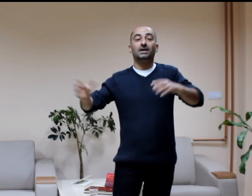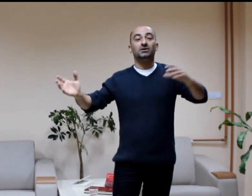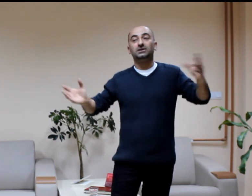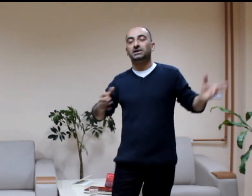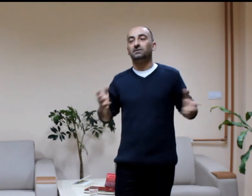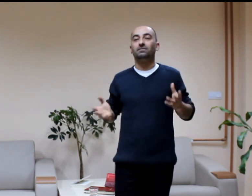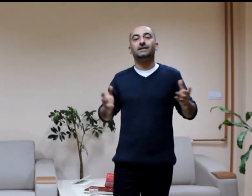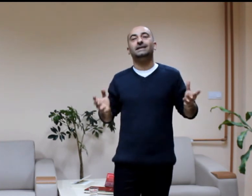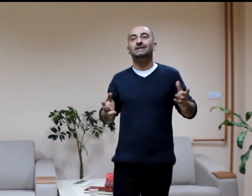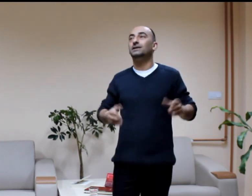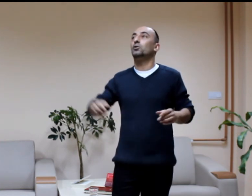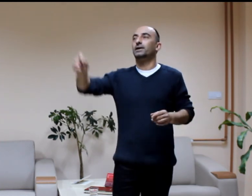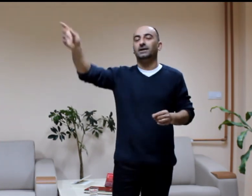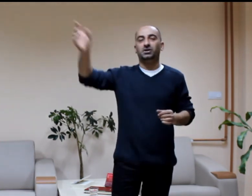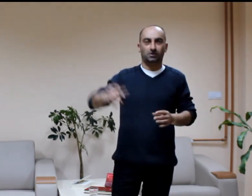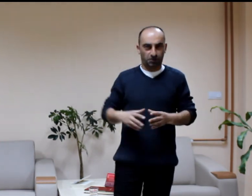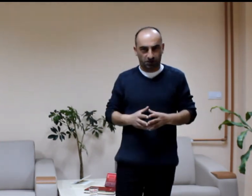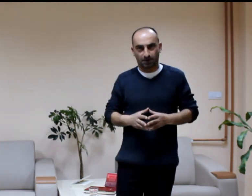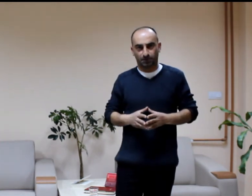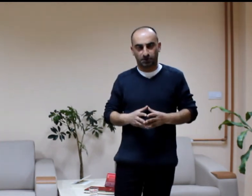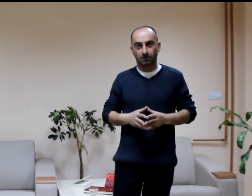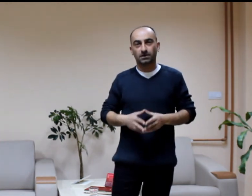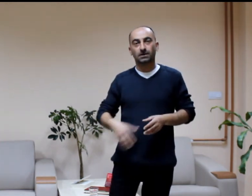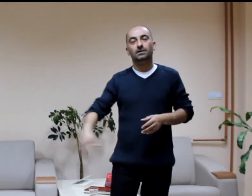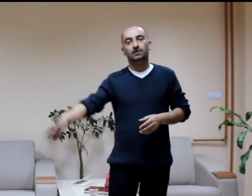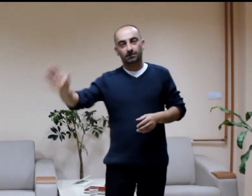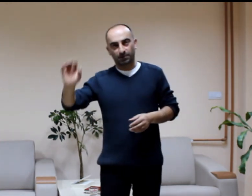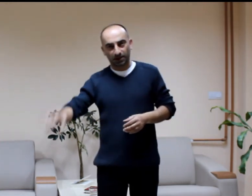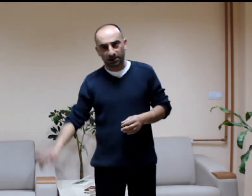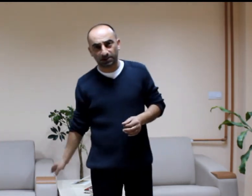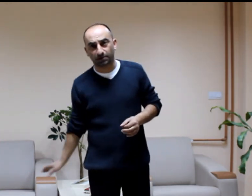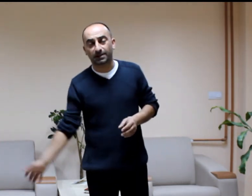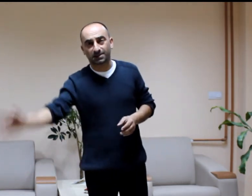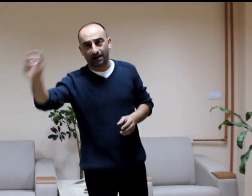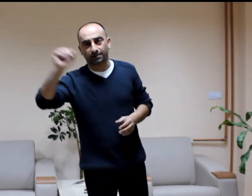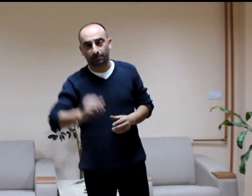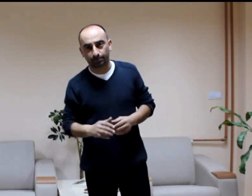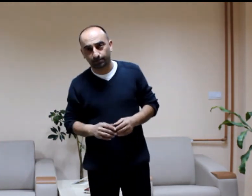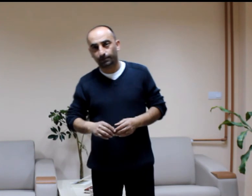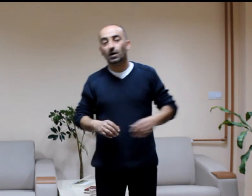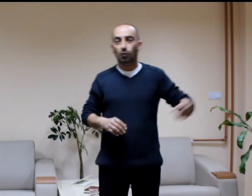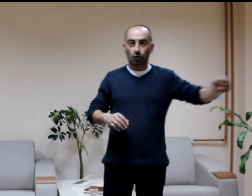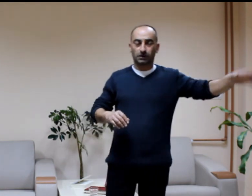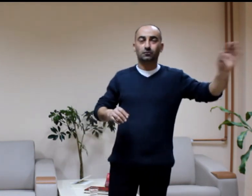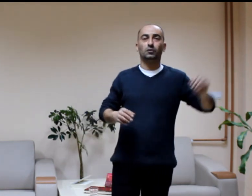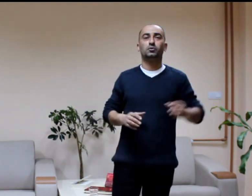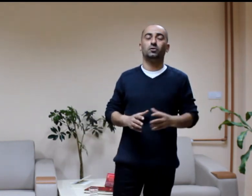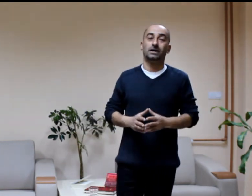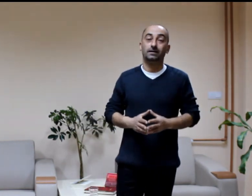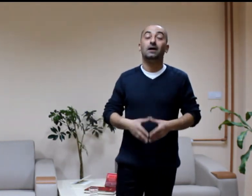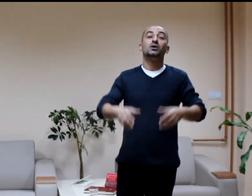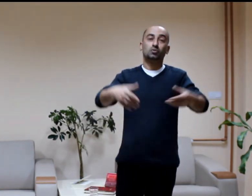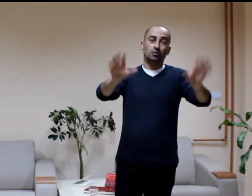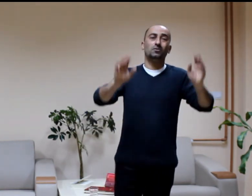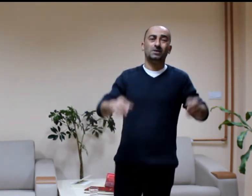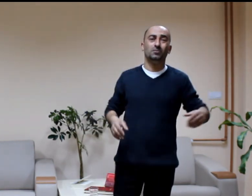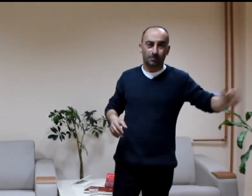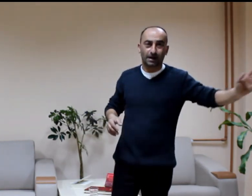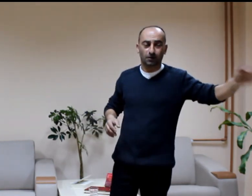Arkanızda kim var deyince o arada yeşil ışık yanmıştı. Ben ikinci bir des kalktım. O orada konuşuyordu abi. Sonunu bilmiyorum. Hala